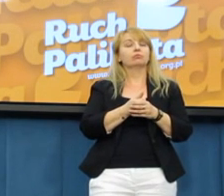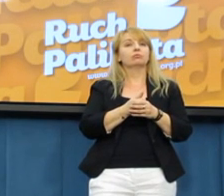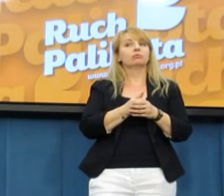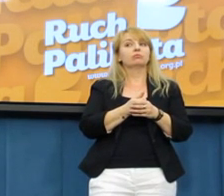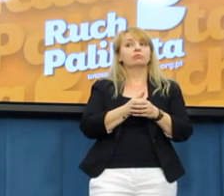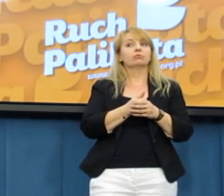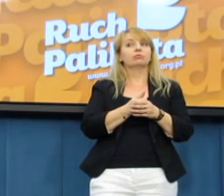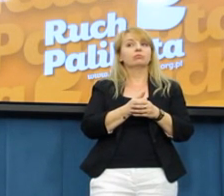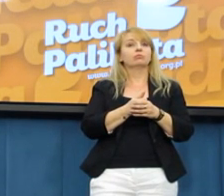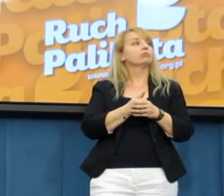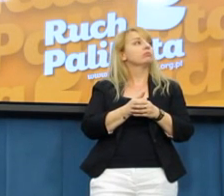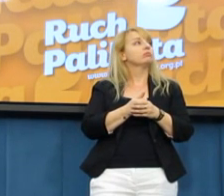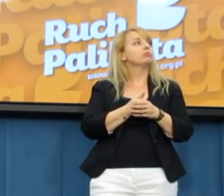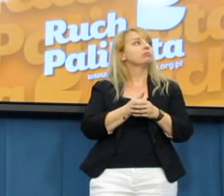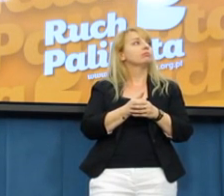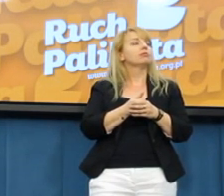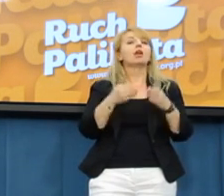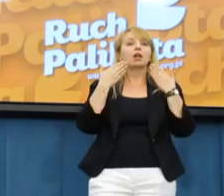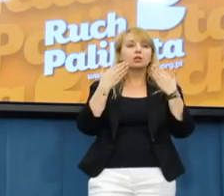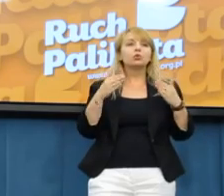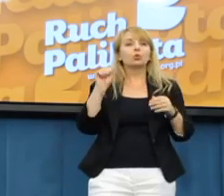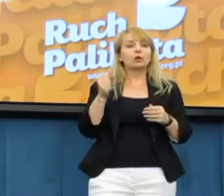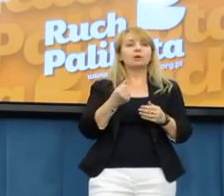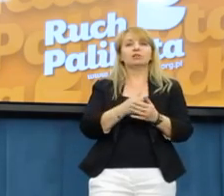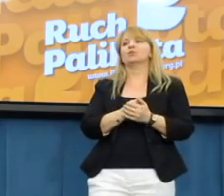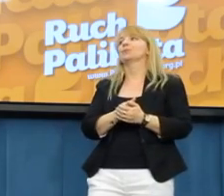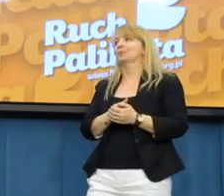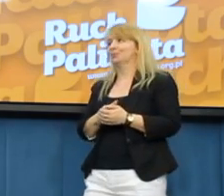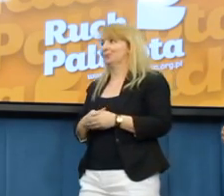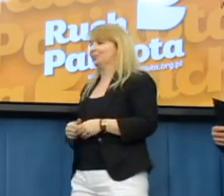wyjaśnienia. Nie widzę w takim razie bardzo serdecznie państwu dziękuję.